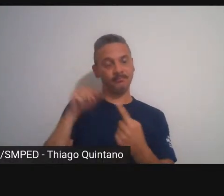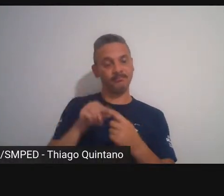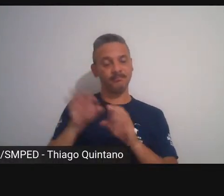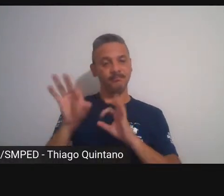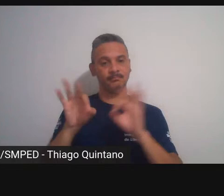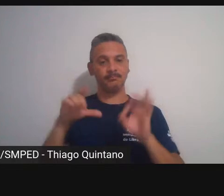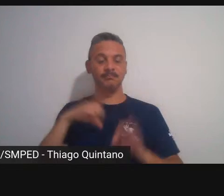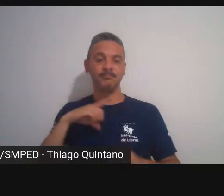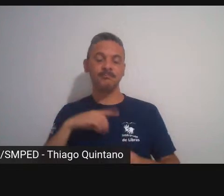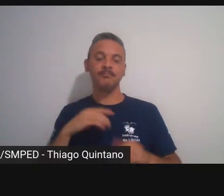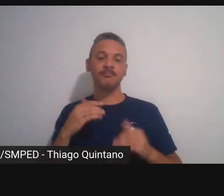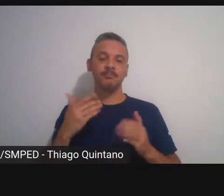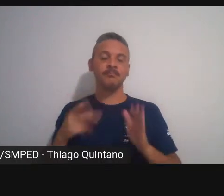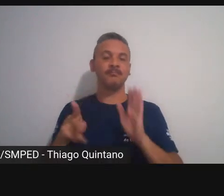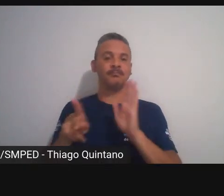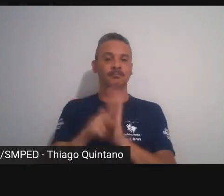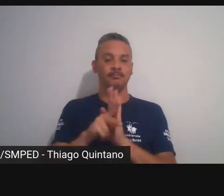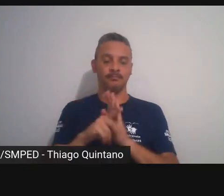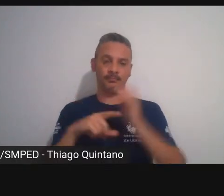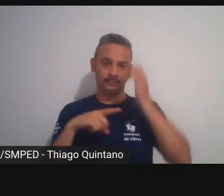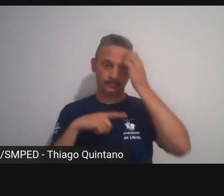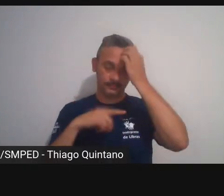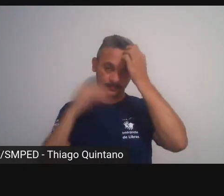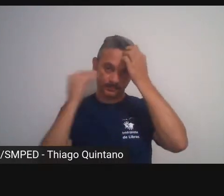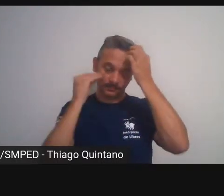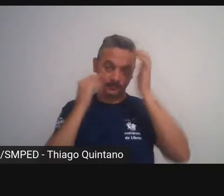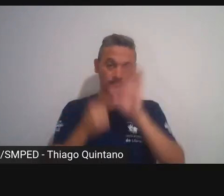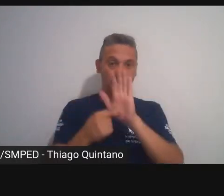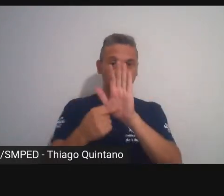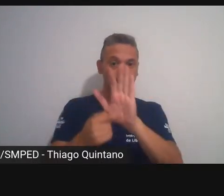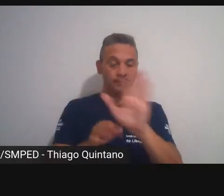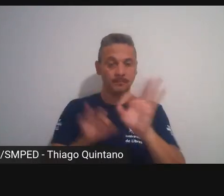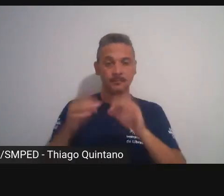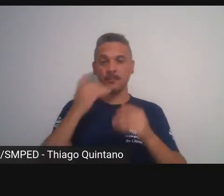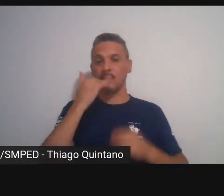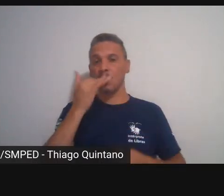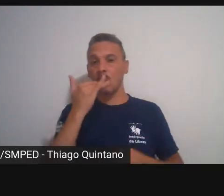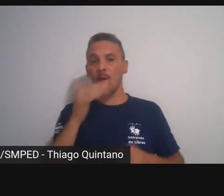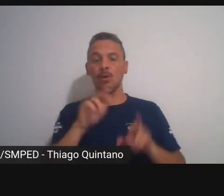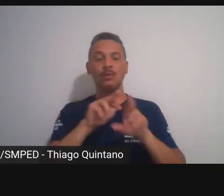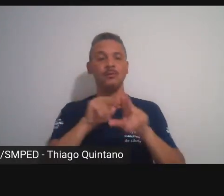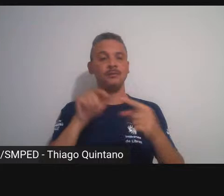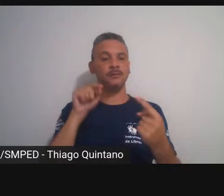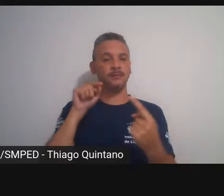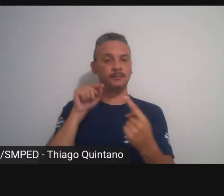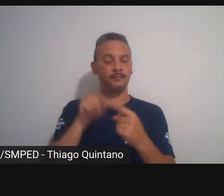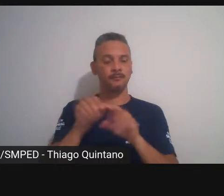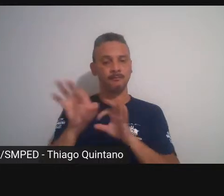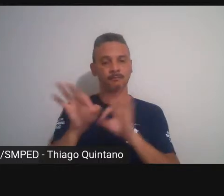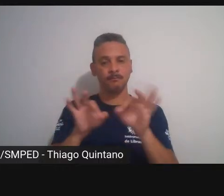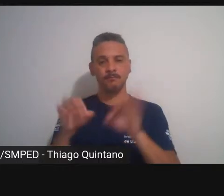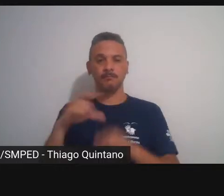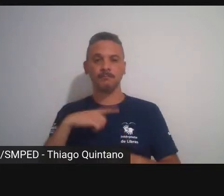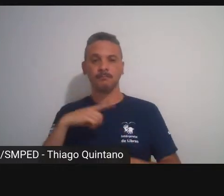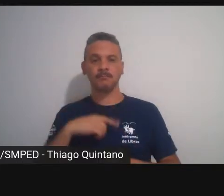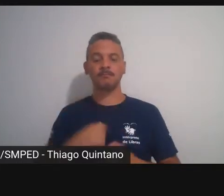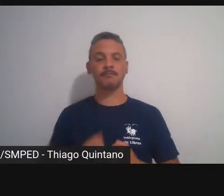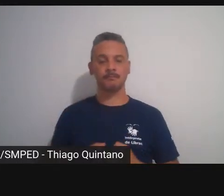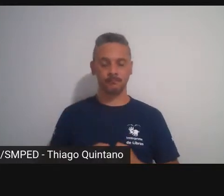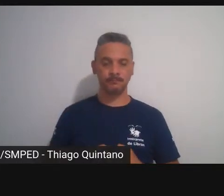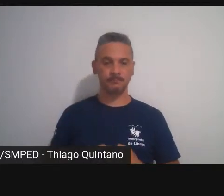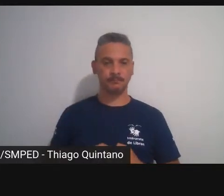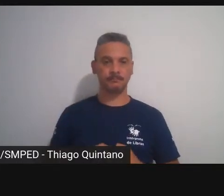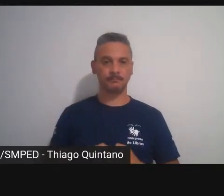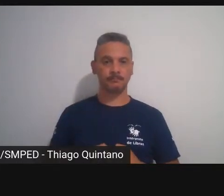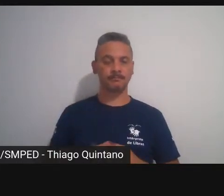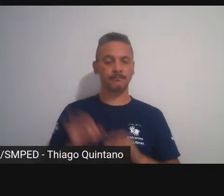a realidade que eu tento mostrar através dessas cores e através da manipulação das